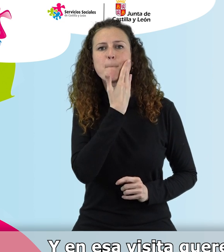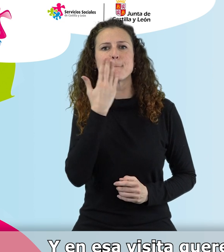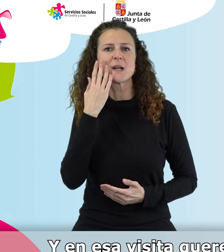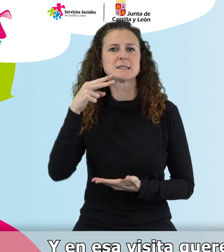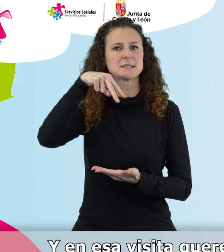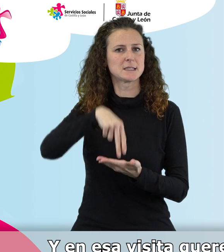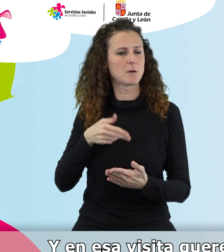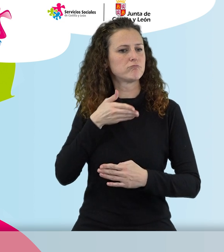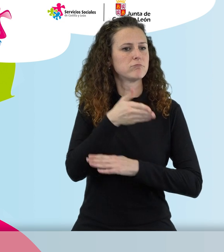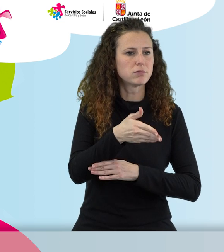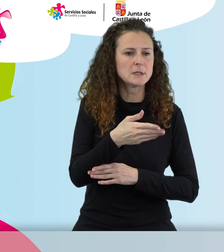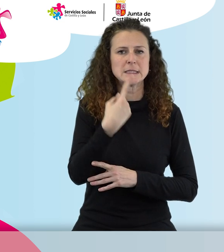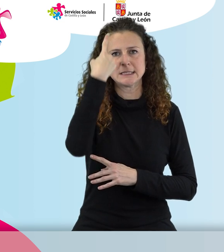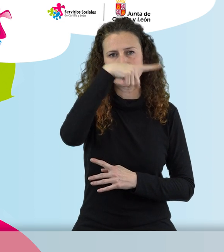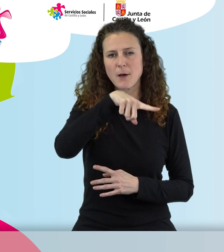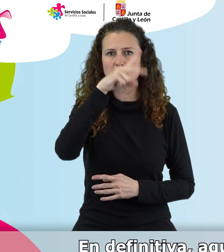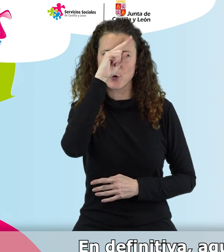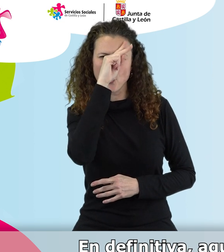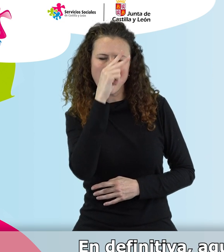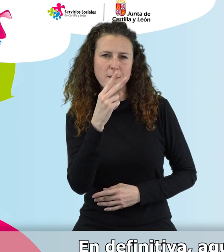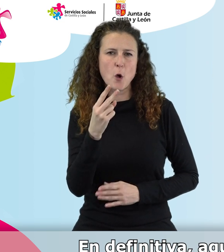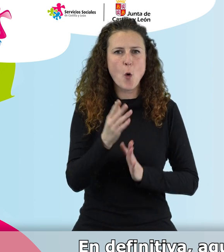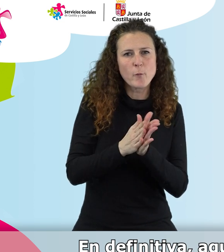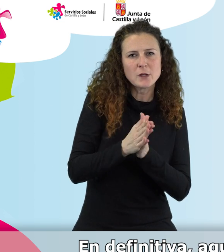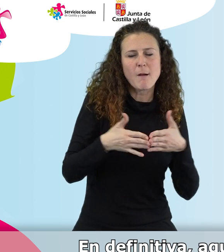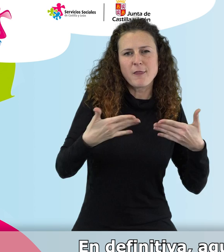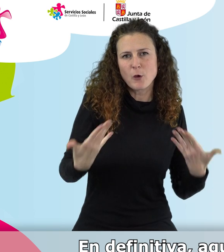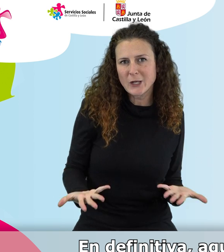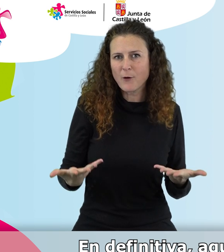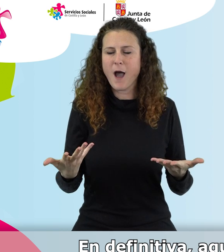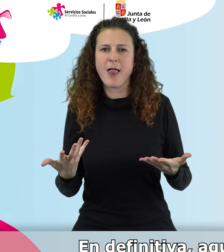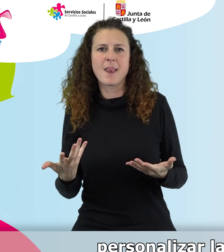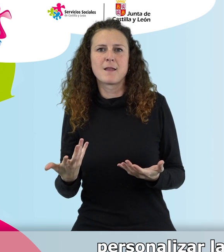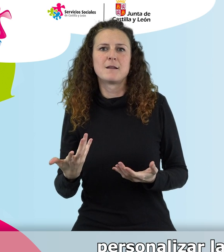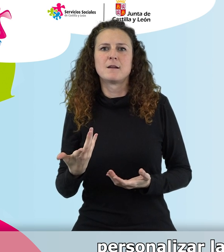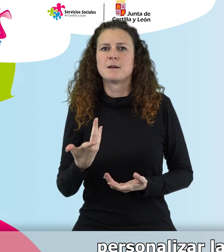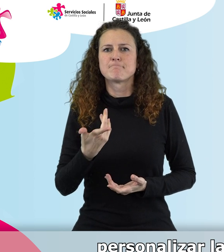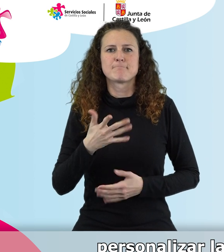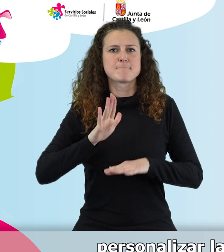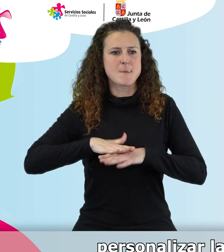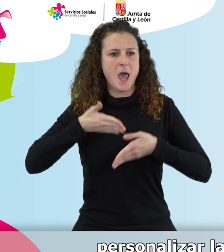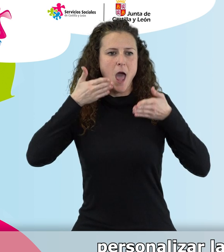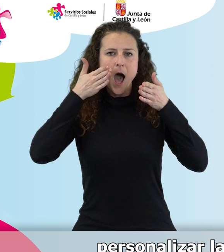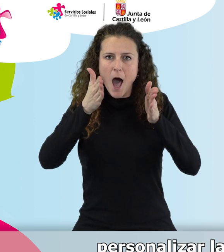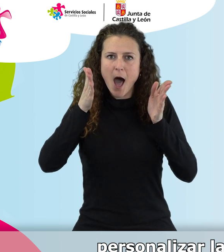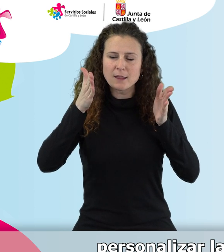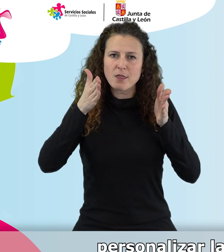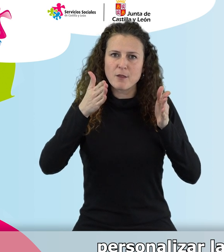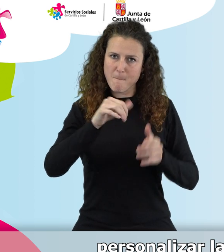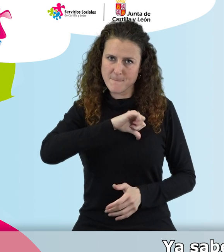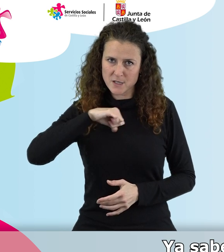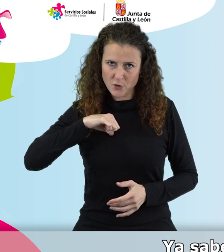cosas que les motivan, que les preocupan, en definitiva aquellas cosas que nos van a permitir personalizar la atención y las llamadas.